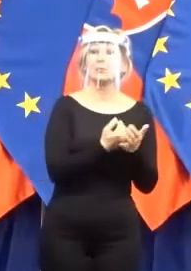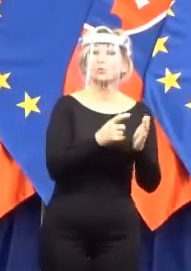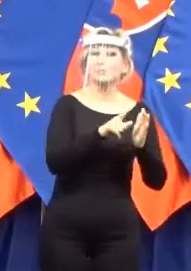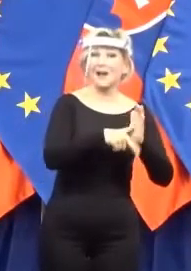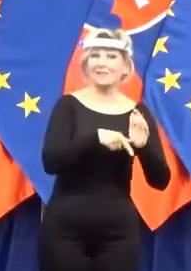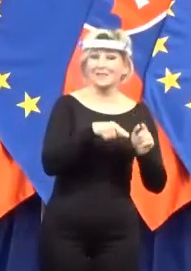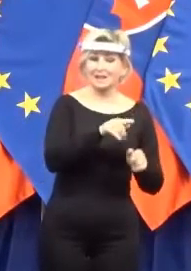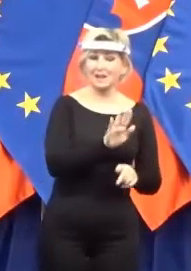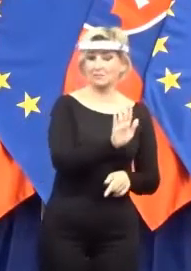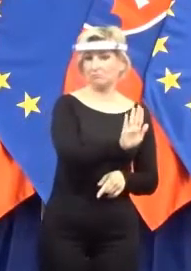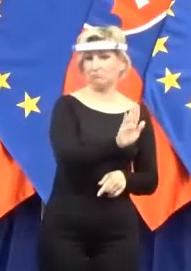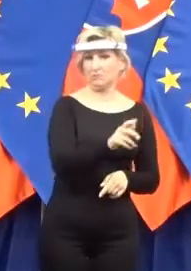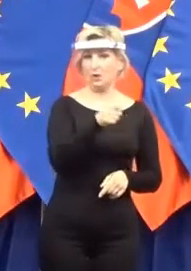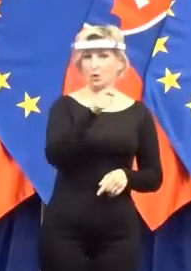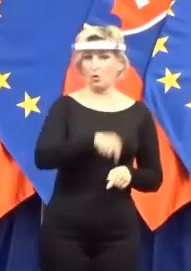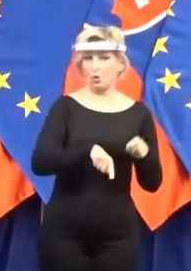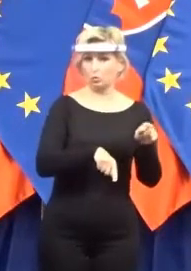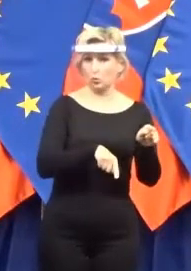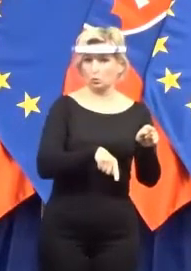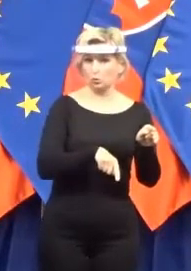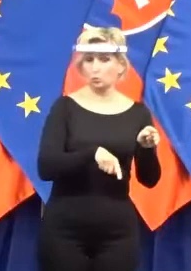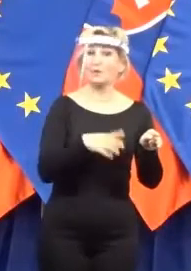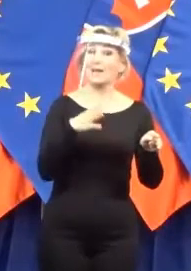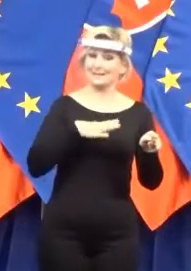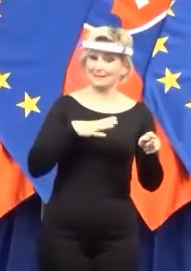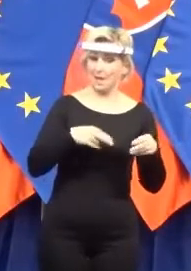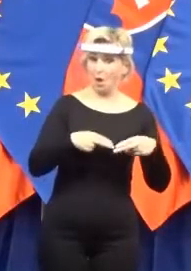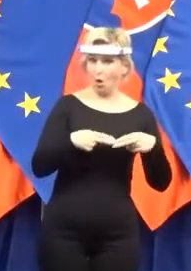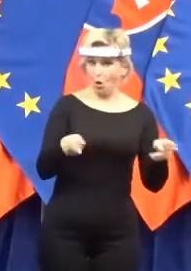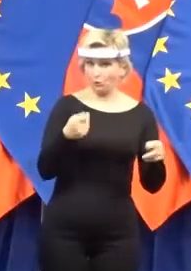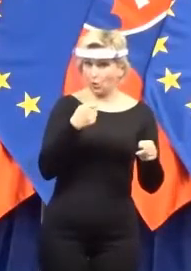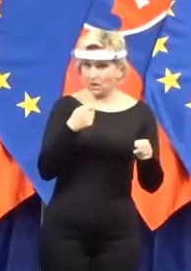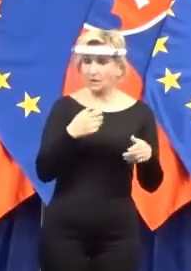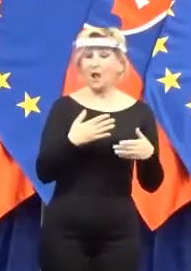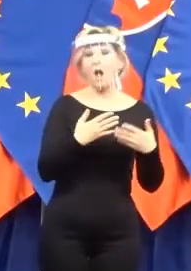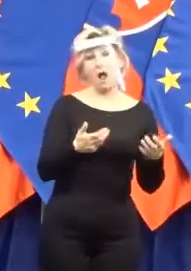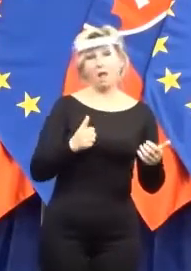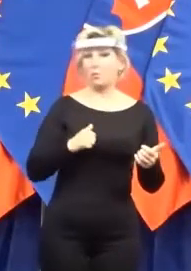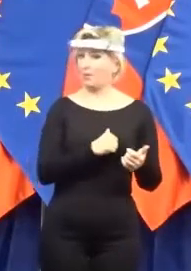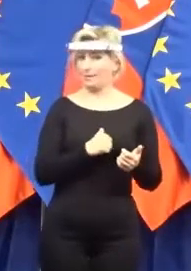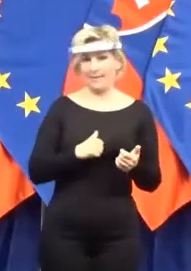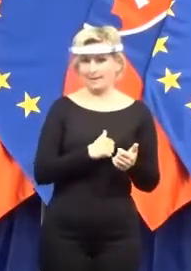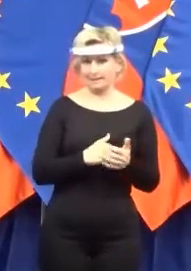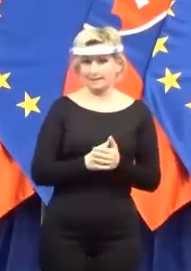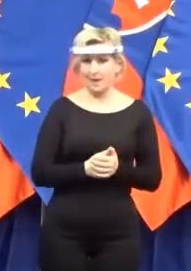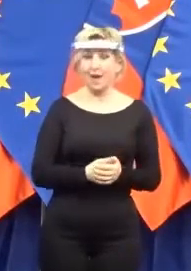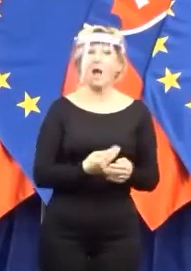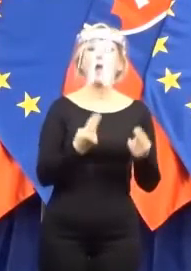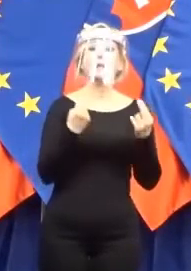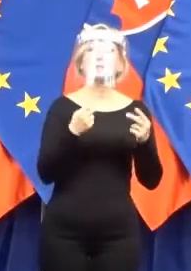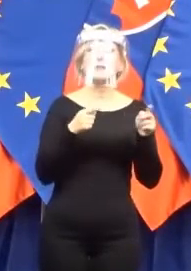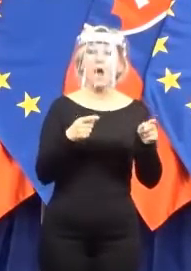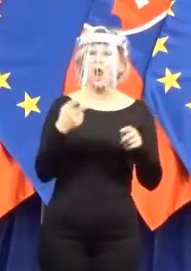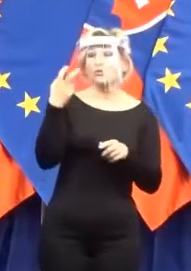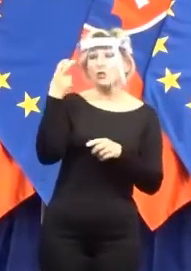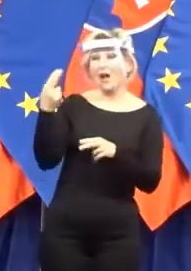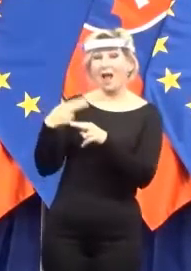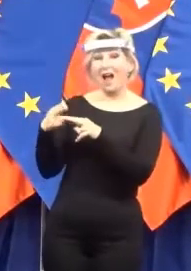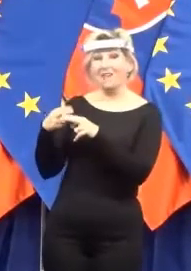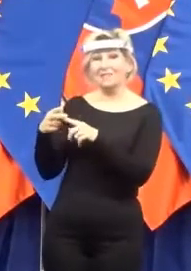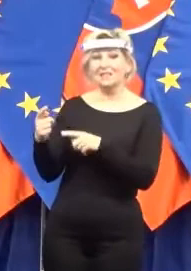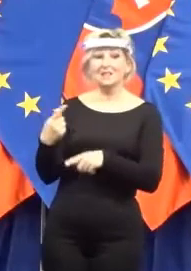jedálne alebo ich nebudú chcieť otvoriť na základe tých podmienok, ktoré bude stanovovať hlavný hygienik, že či ich dokážu